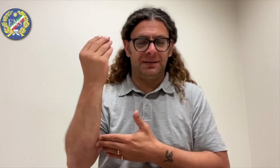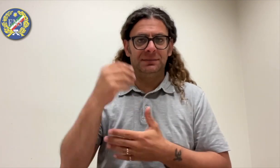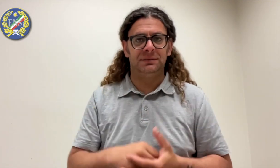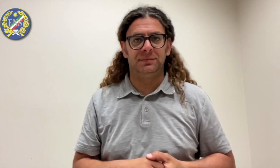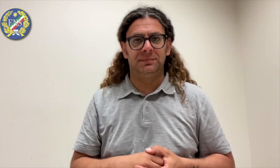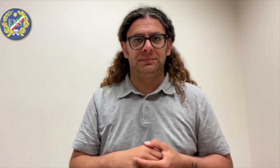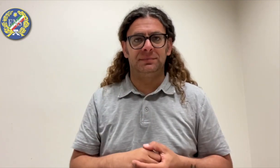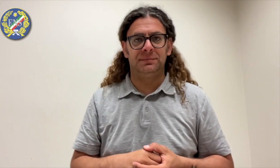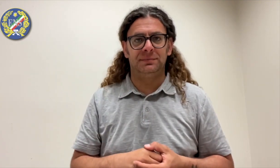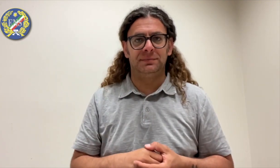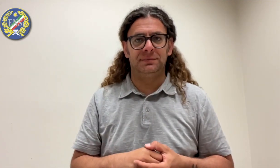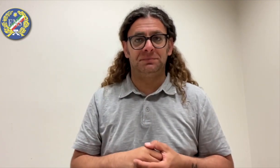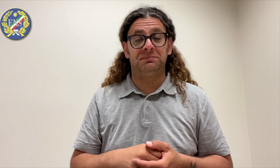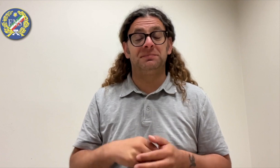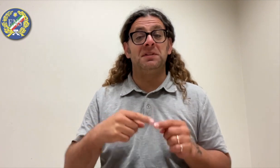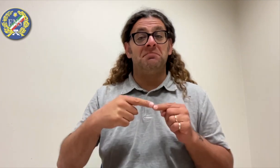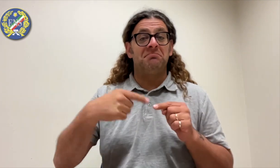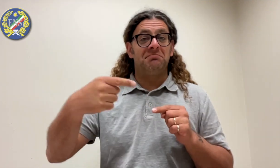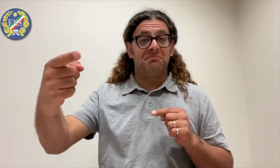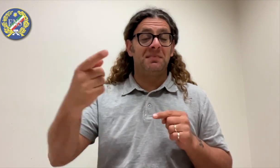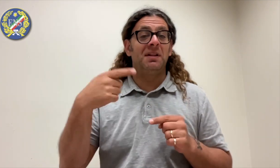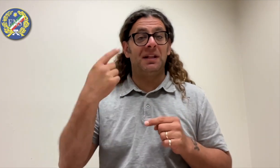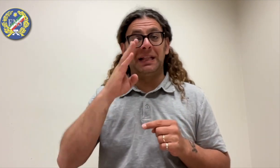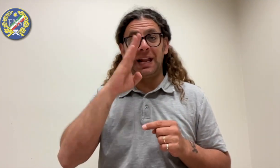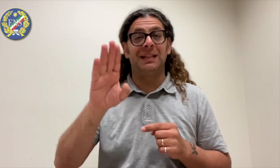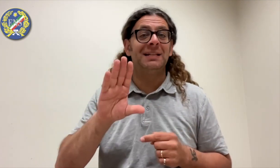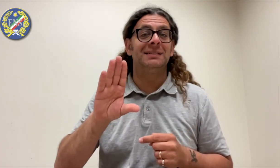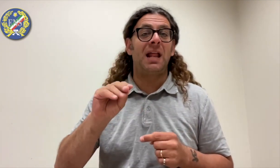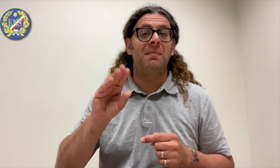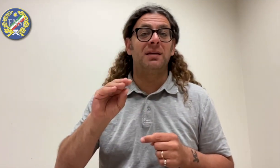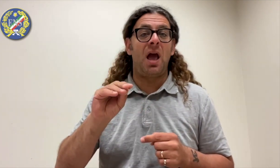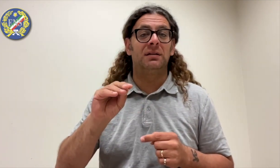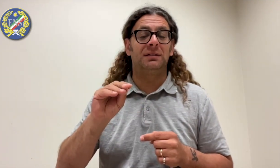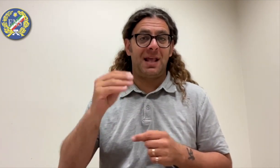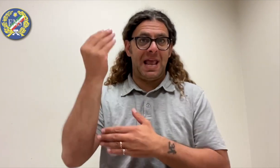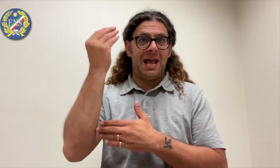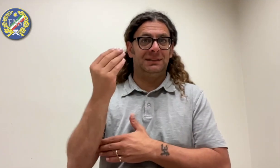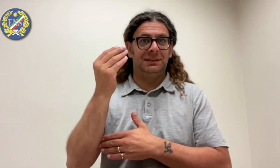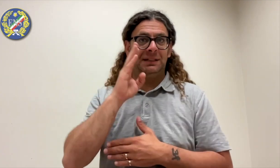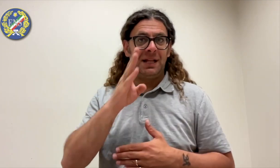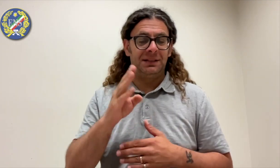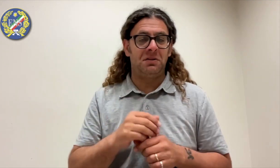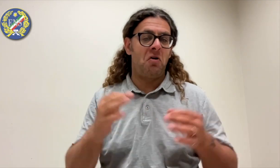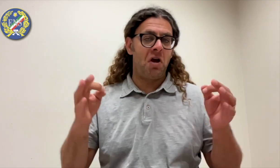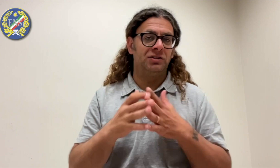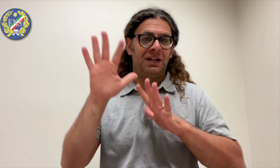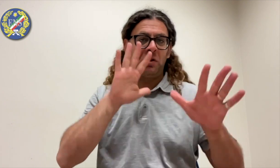insieme per il bene dell'ENS. Prossimamente verranno organizzate dirette StreamYard sui canali ufficiali con l